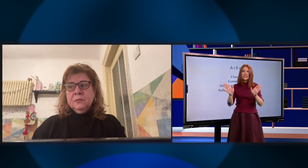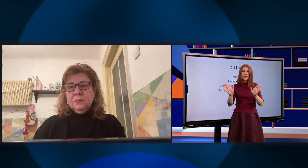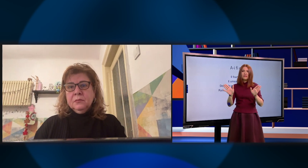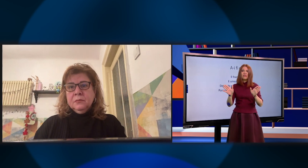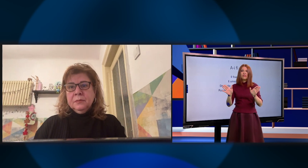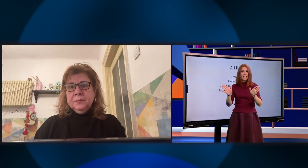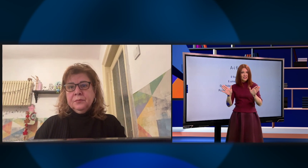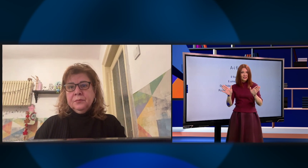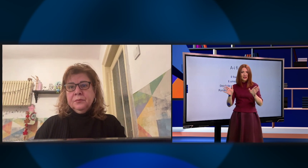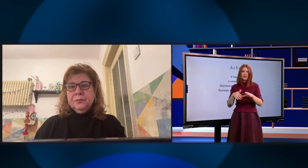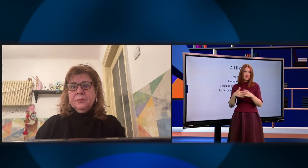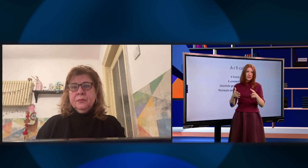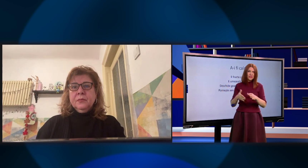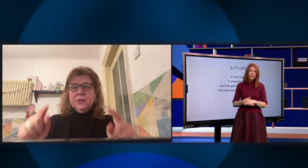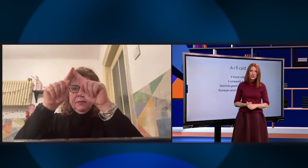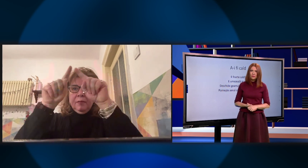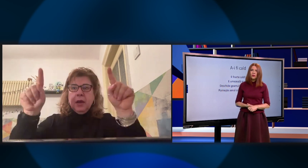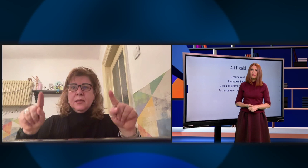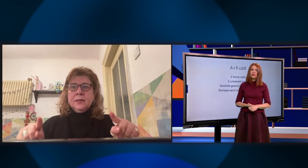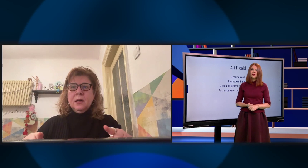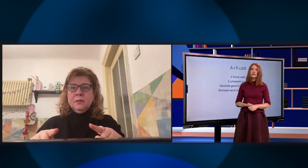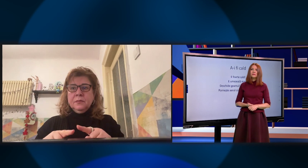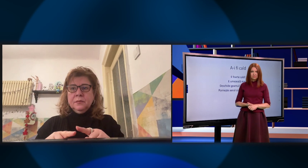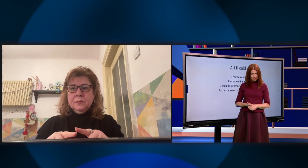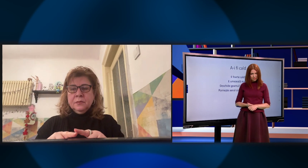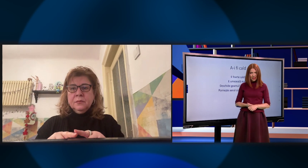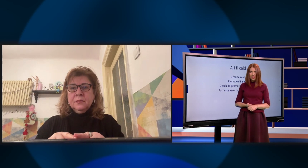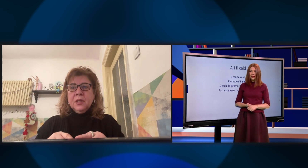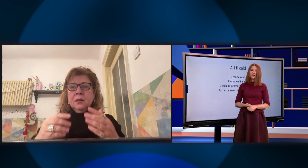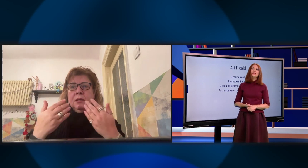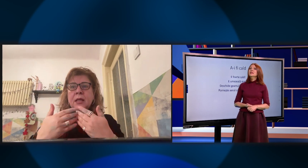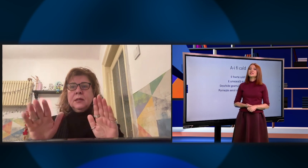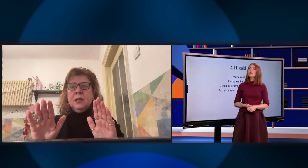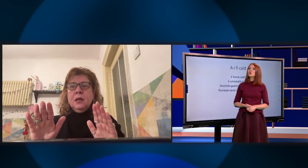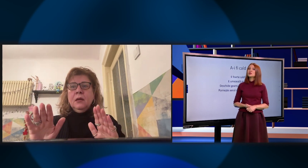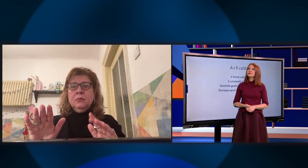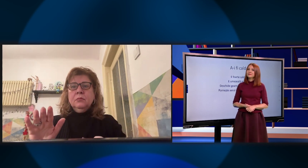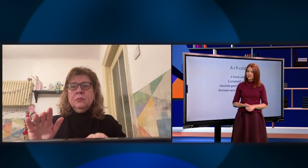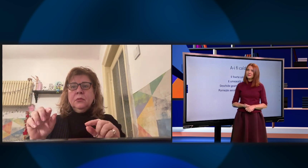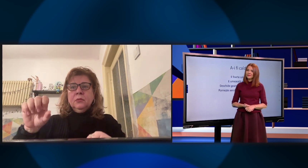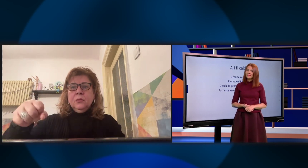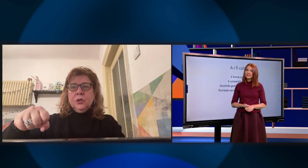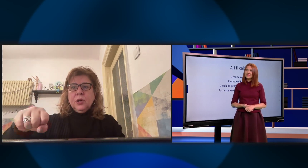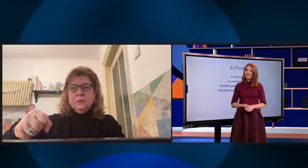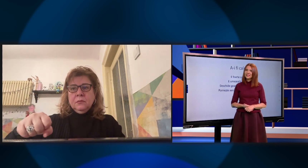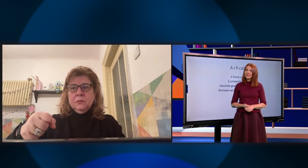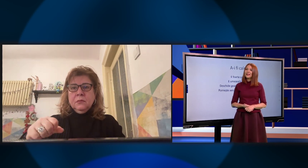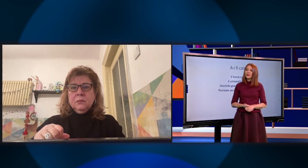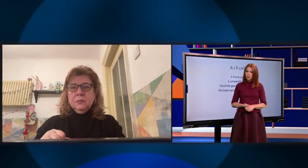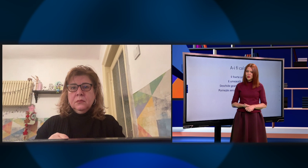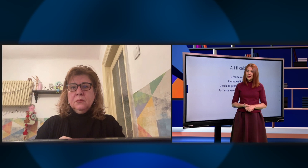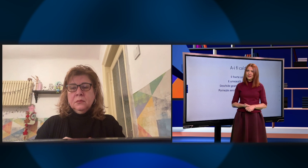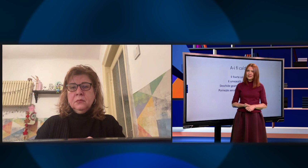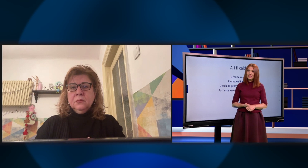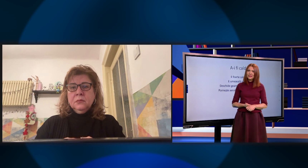Deschide fereastra sau deschide geamul. Bine. Deschide ușa. Deschide ușa.